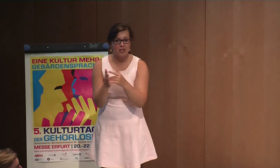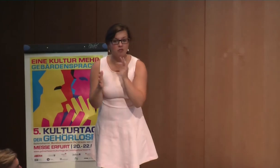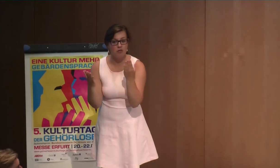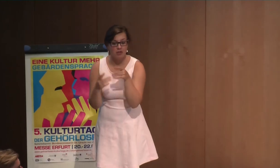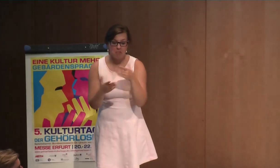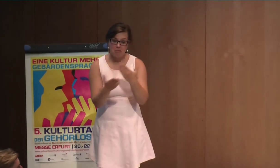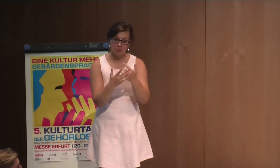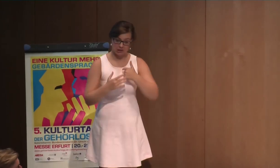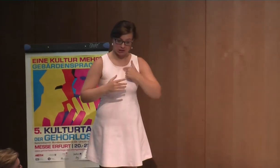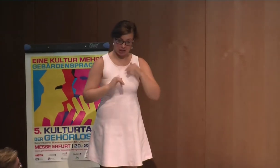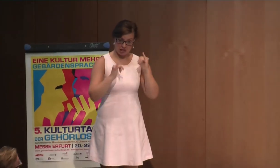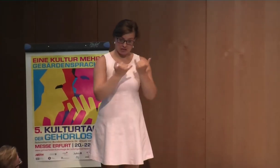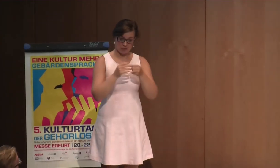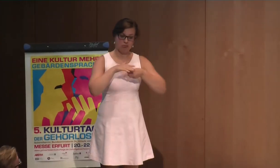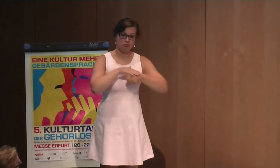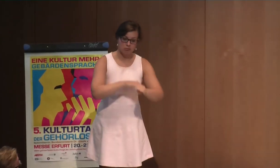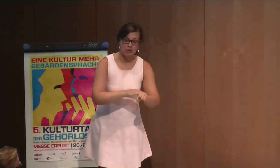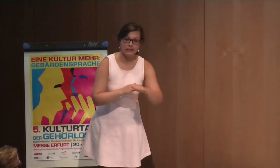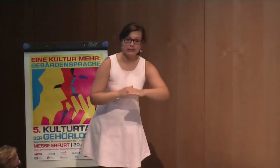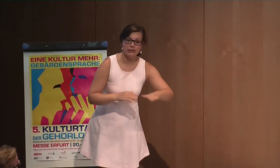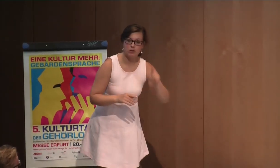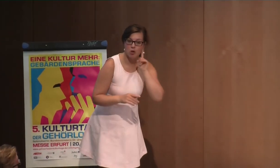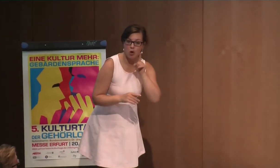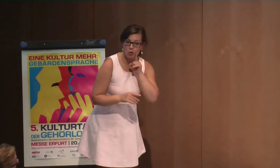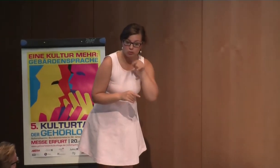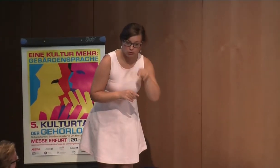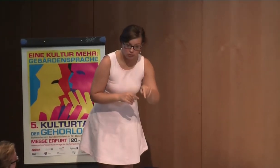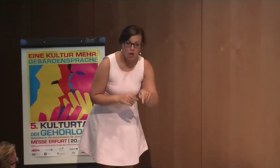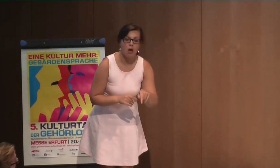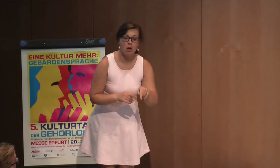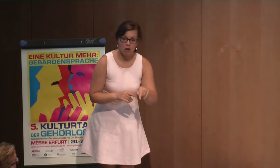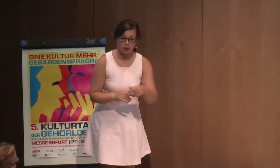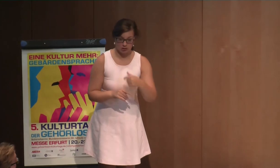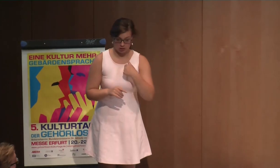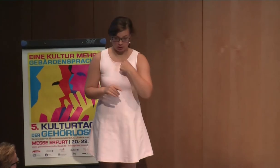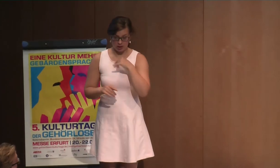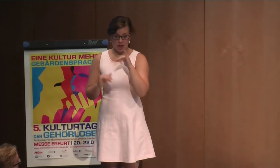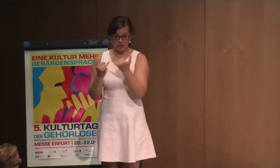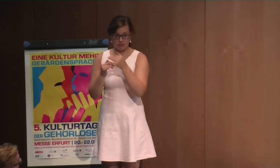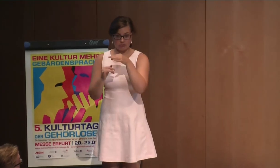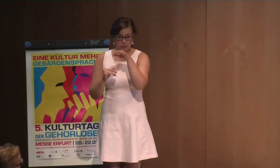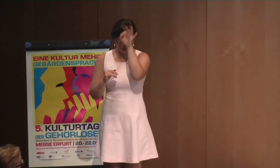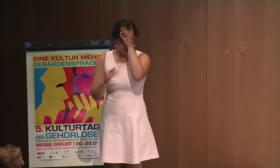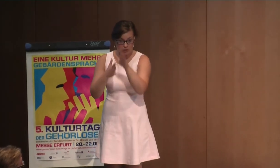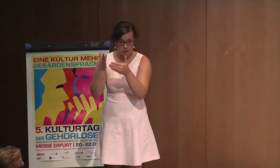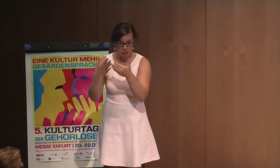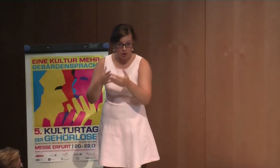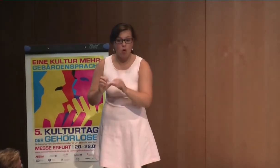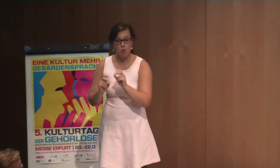so, dass es eine spezielle Gesetzgebung gibt. Wenn ich ein gehörloses Kind habe, was in die Behördensschule geht, zum Beispiel als Eltern, und wir haben